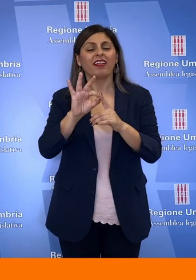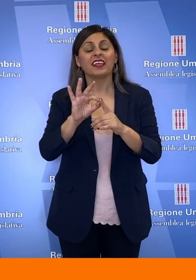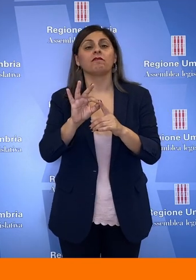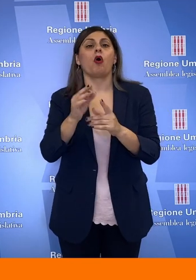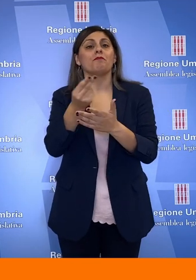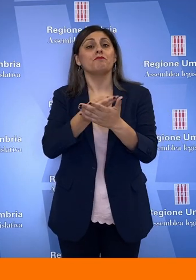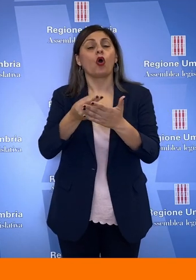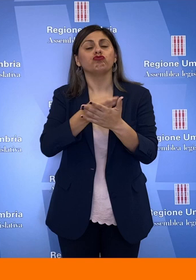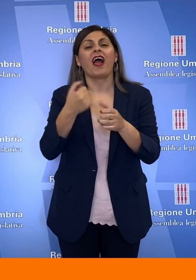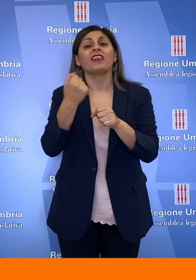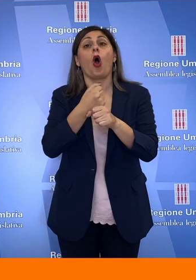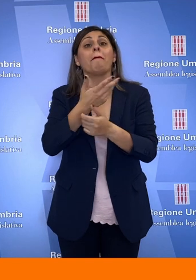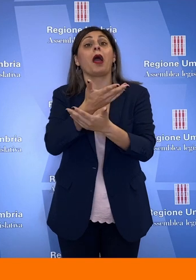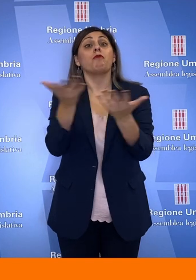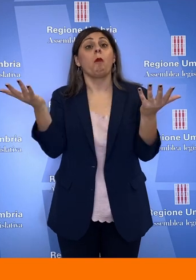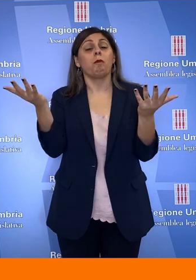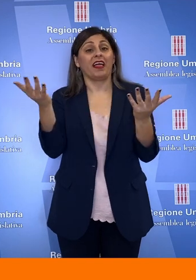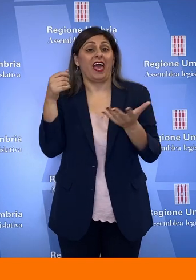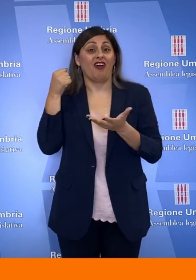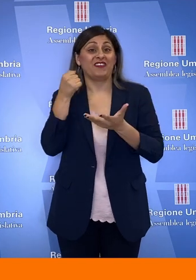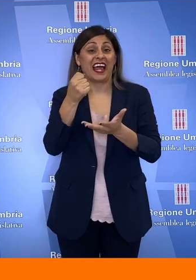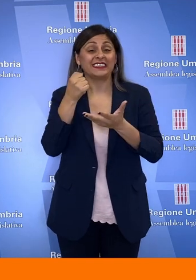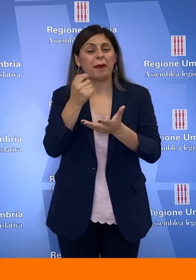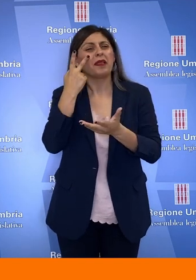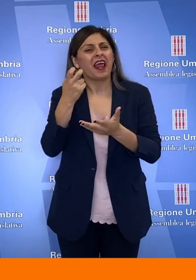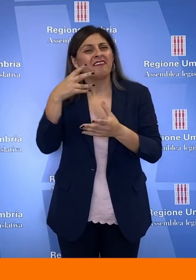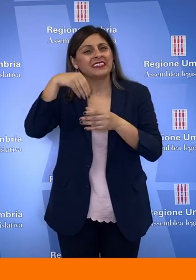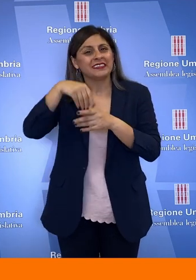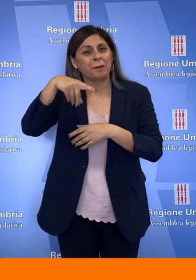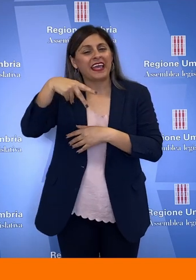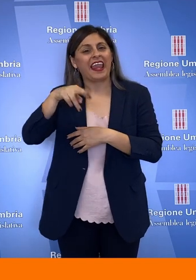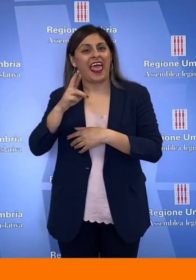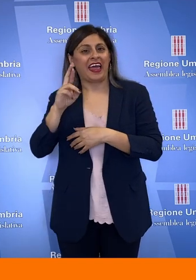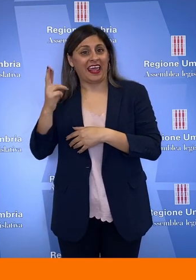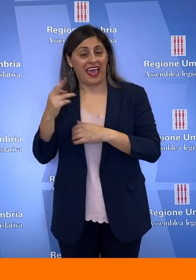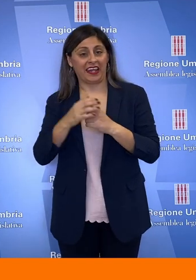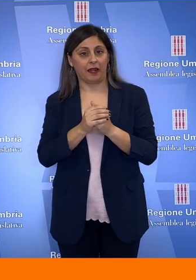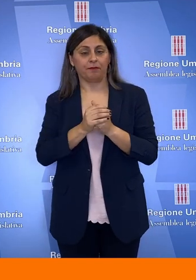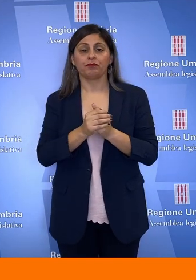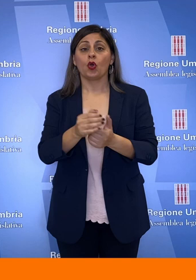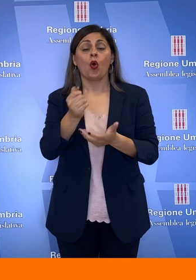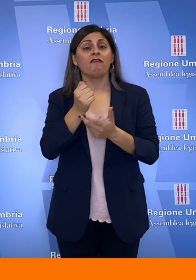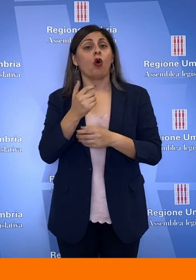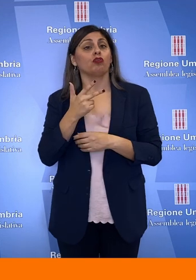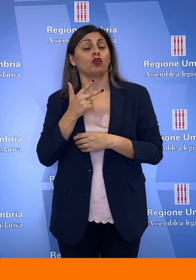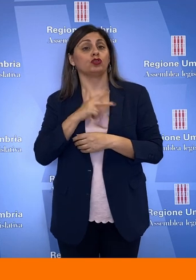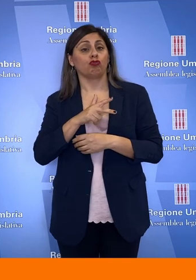progetti di opere pubbliche per i finanziamenti previsti dal PNRR, dal Fondo Sociale e dai